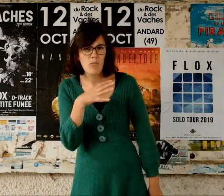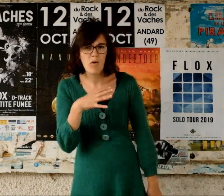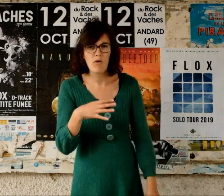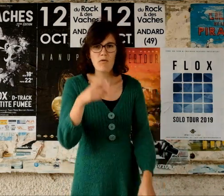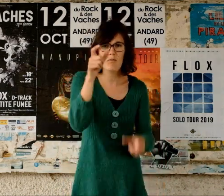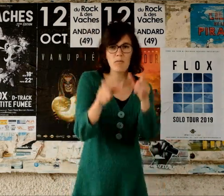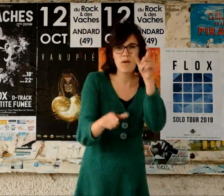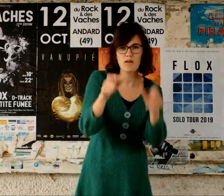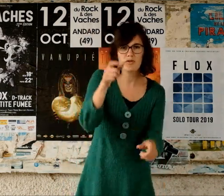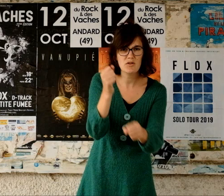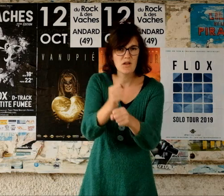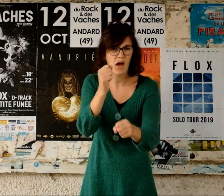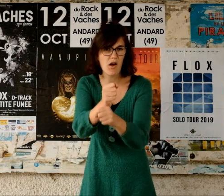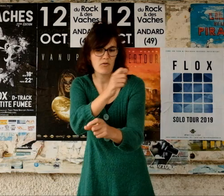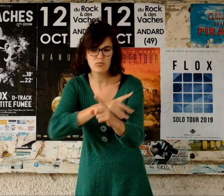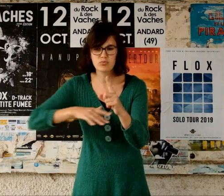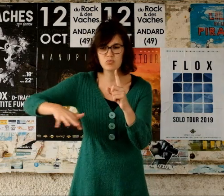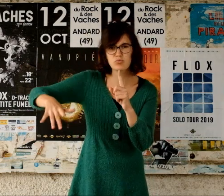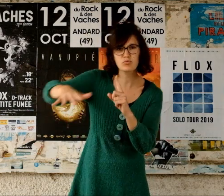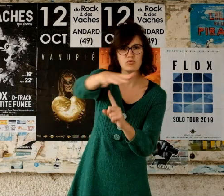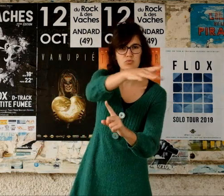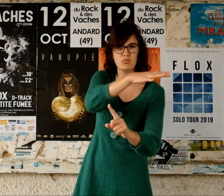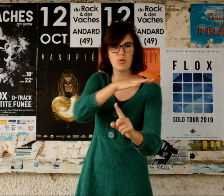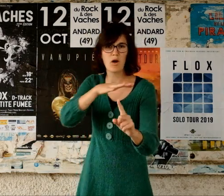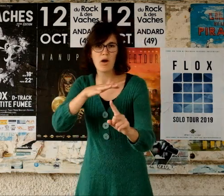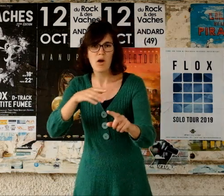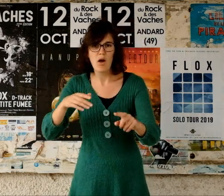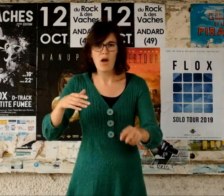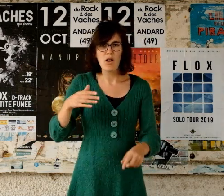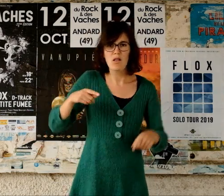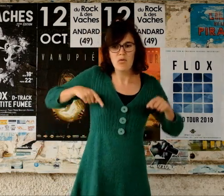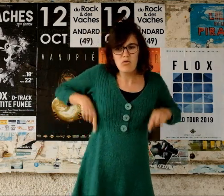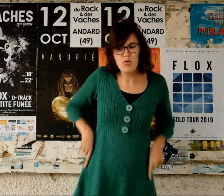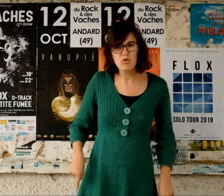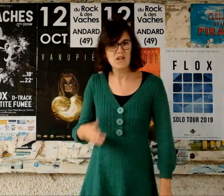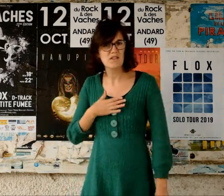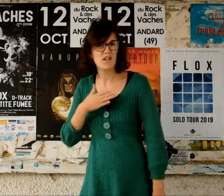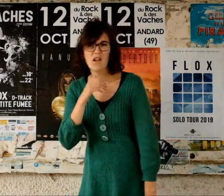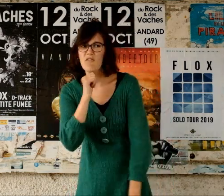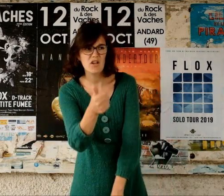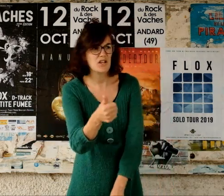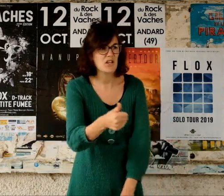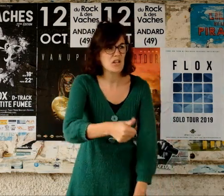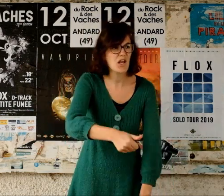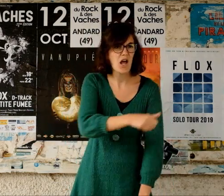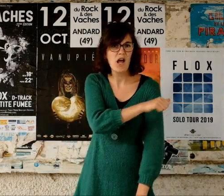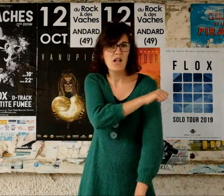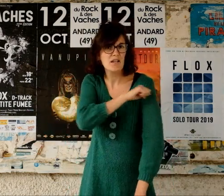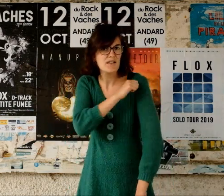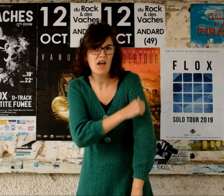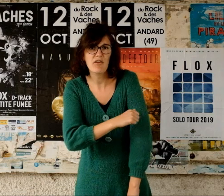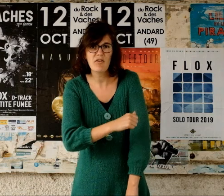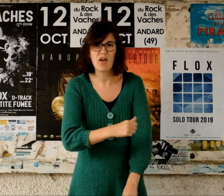Parait qu'il faut virer des profs Et puis les travailleurs sociaux Les fonctionnaires qui servent à rien Les